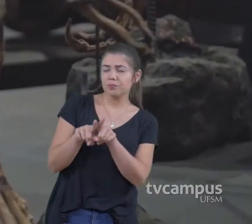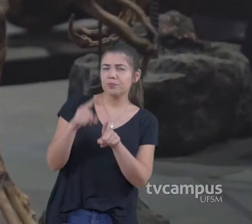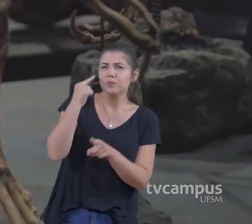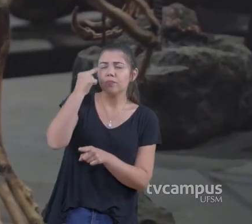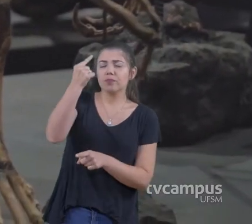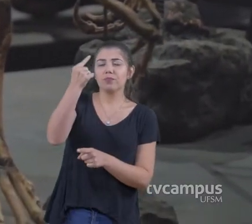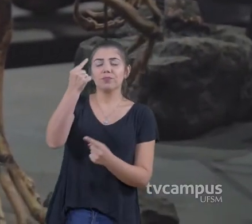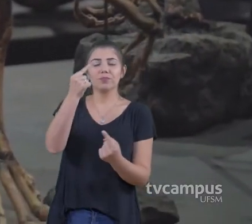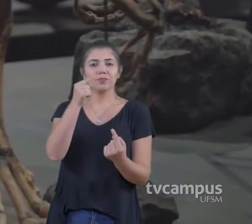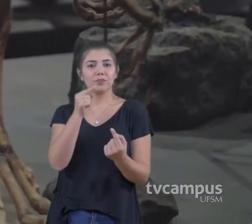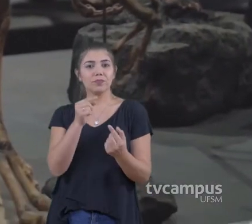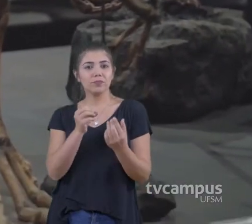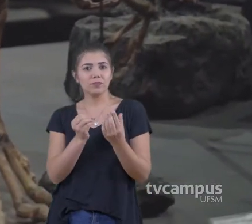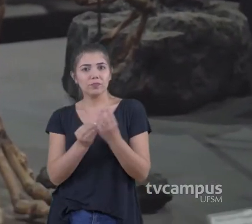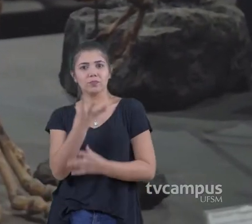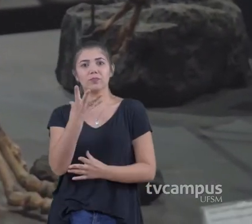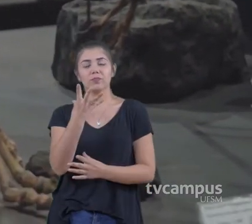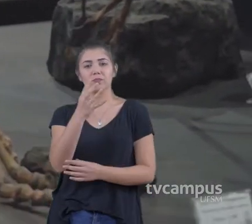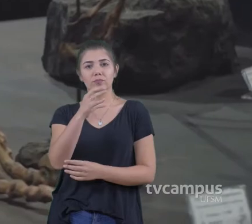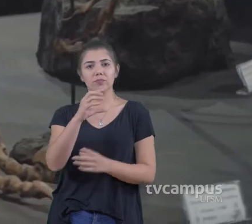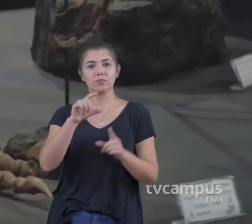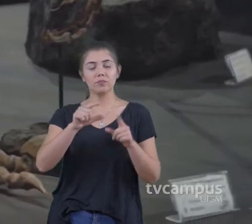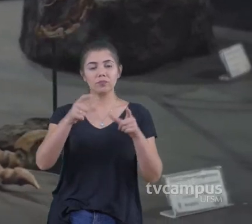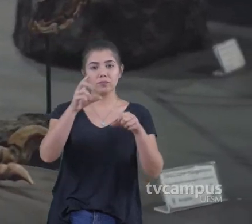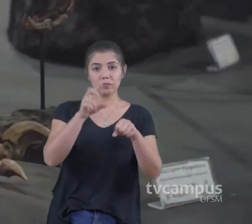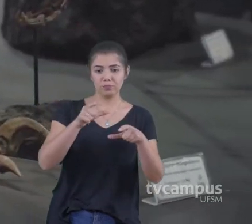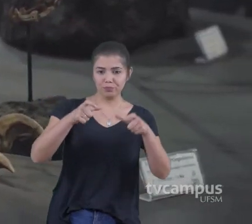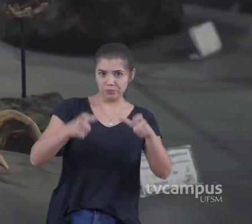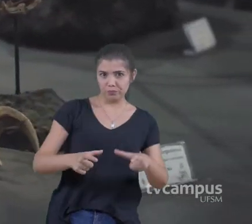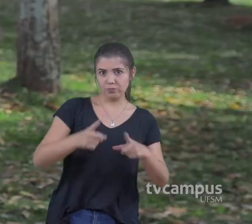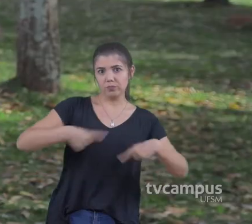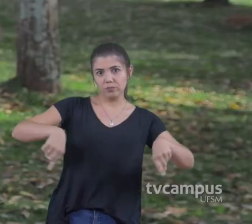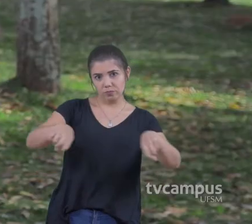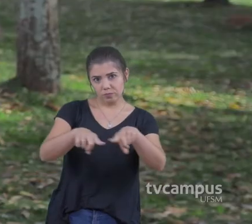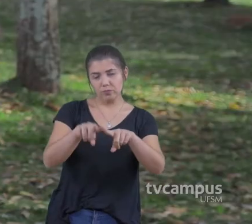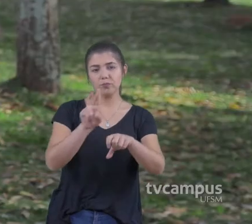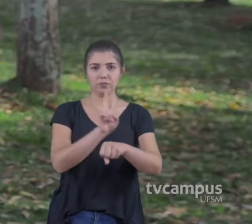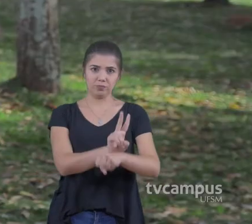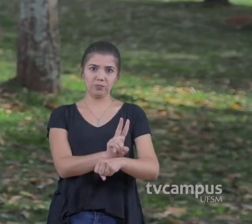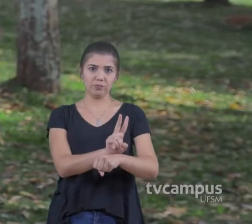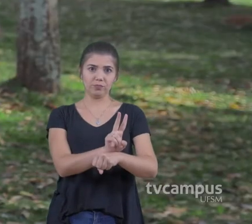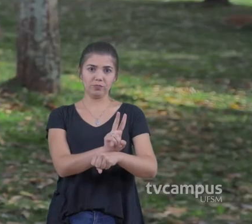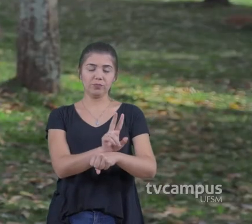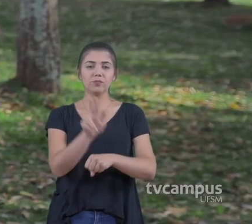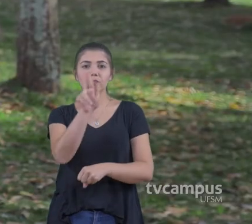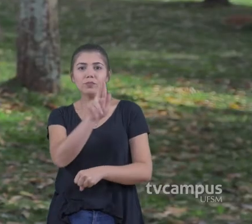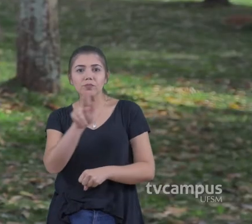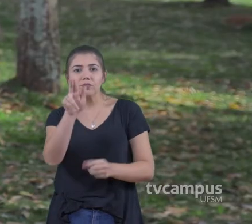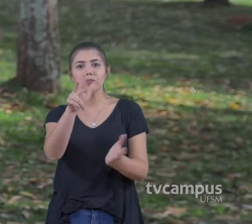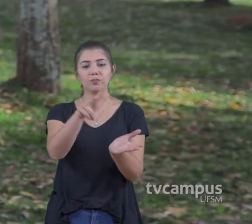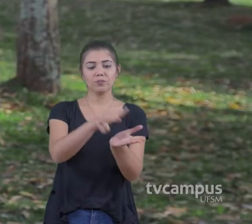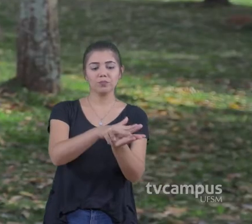projeto de criação de um geoparque De usar a paleontologia como um dos sustentáculos para